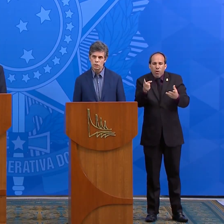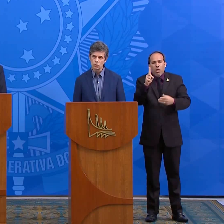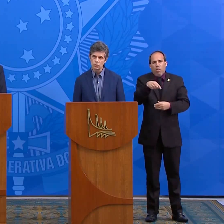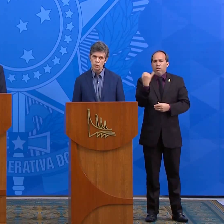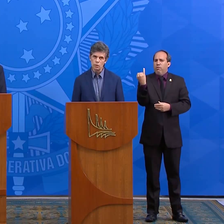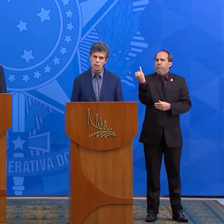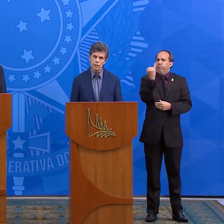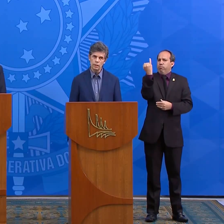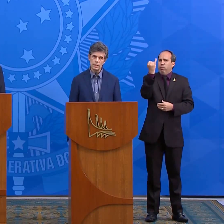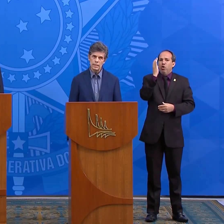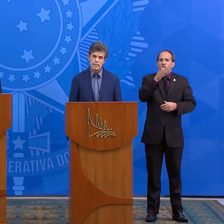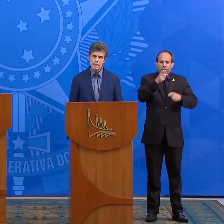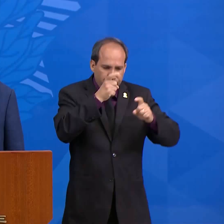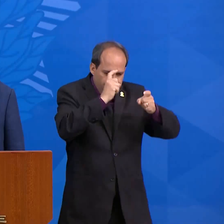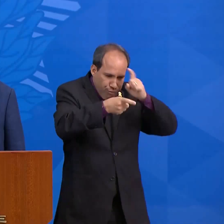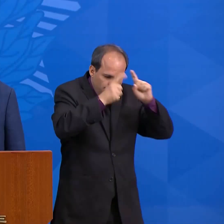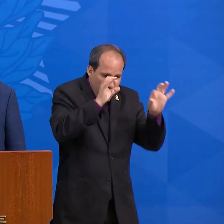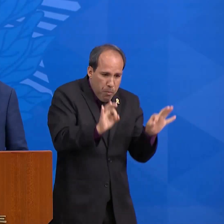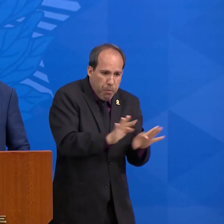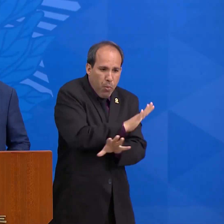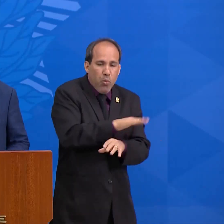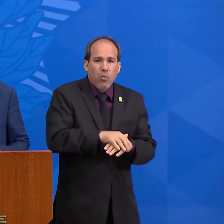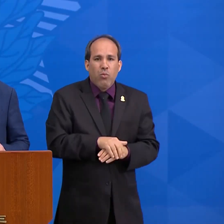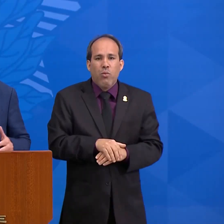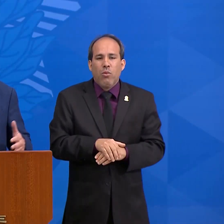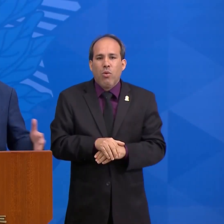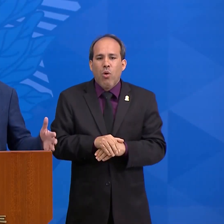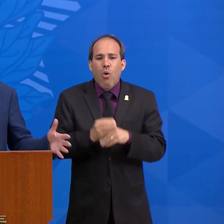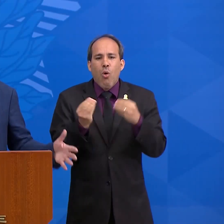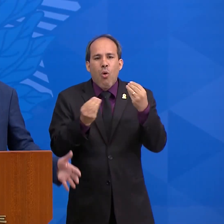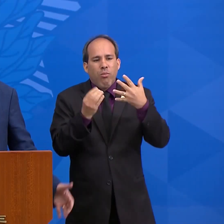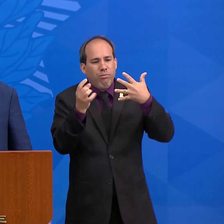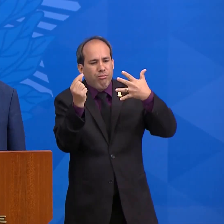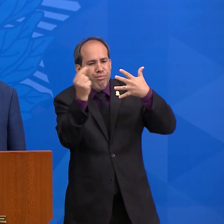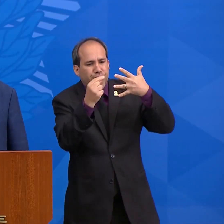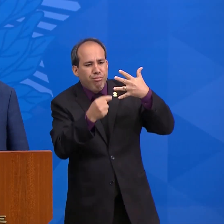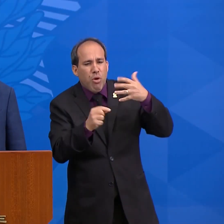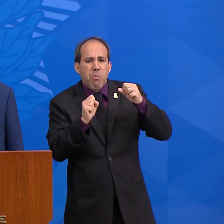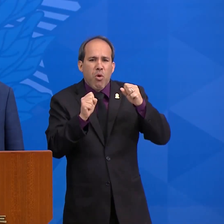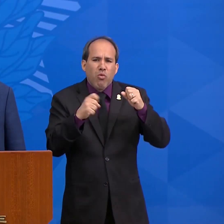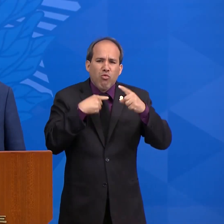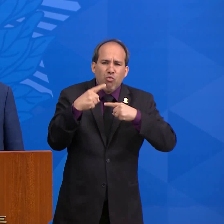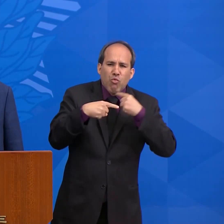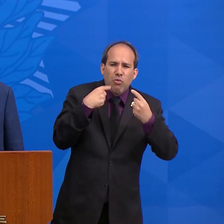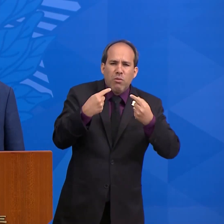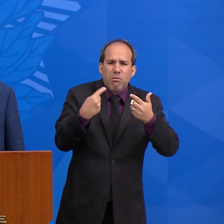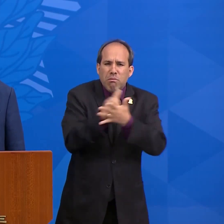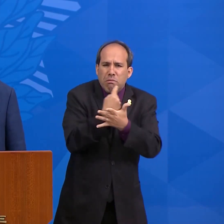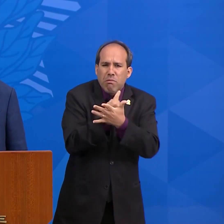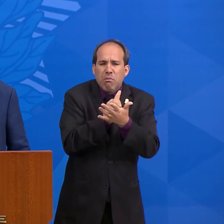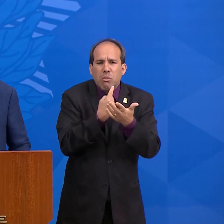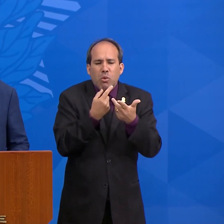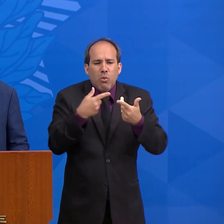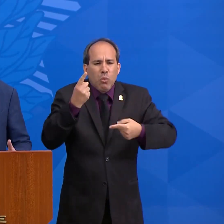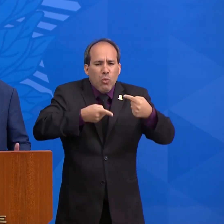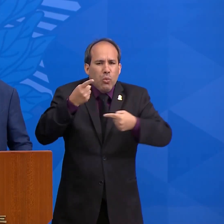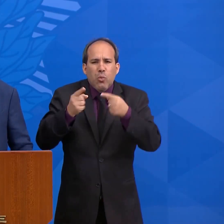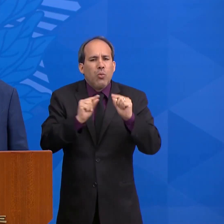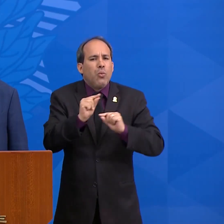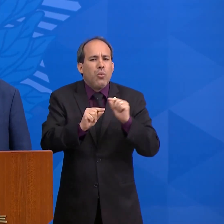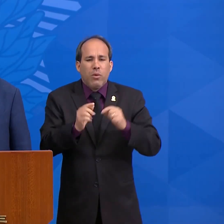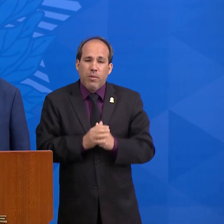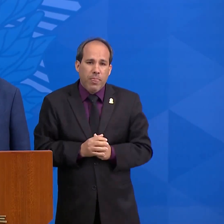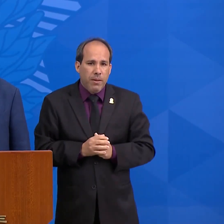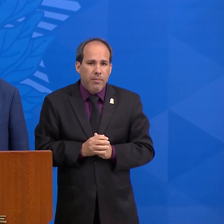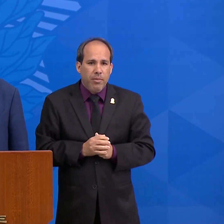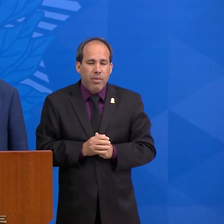Teich chegou a ser cotado para o Ministério da Saúde na época. Com o apoio da classe médica e boa relação com os empresários, a